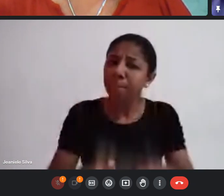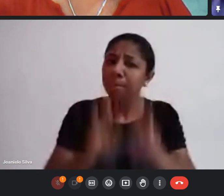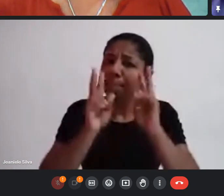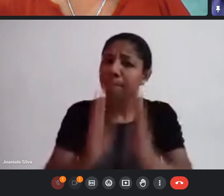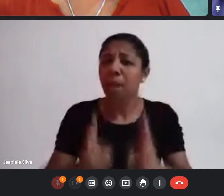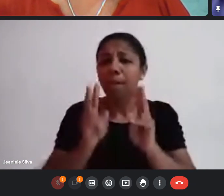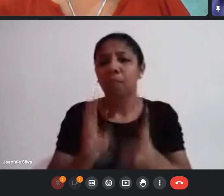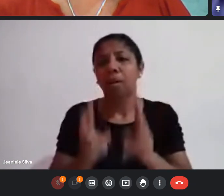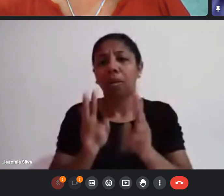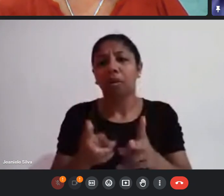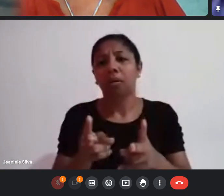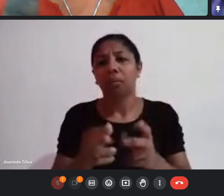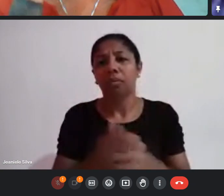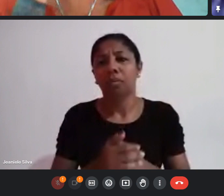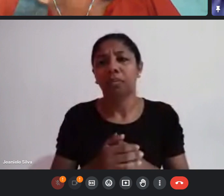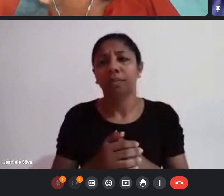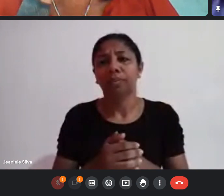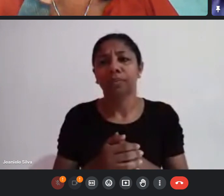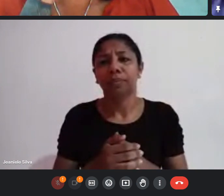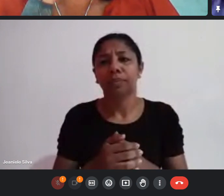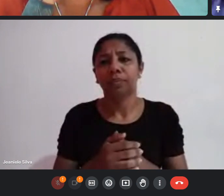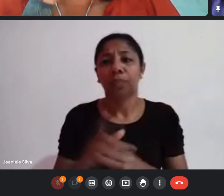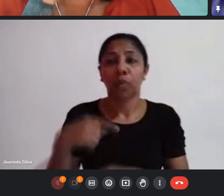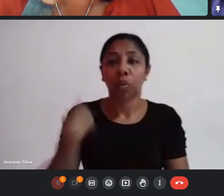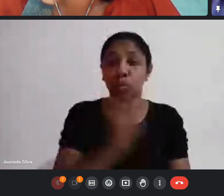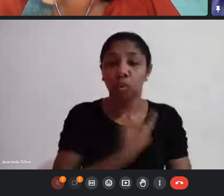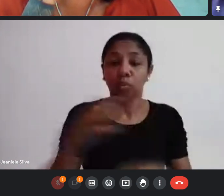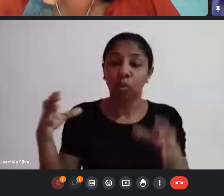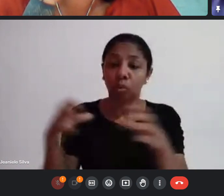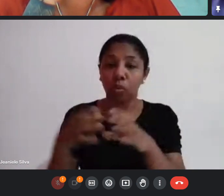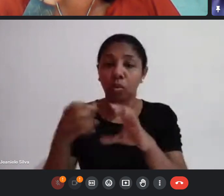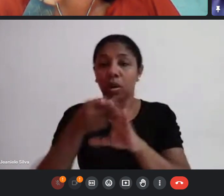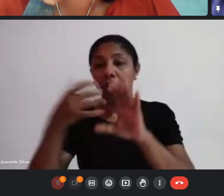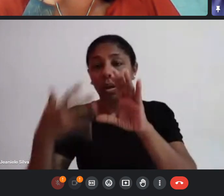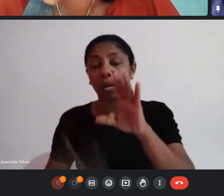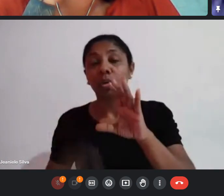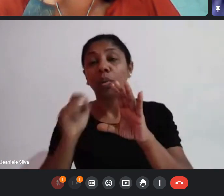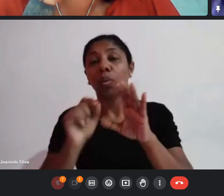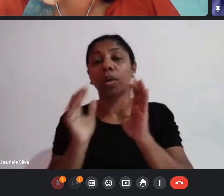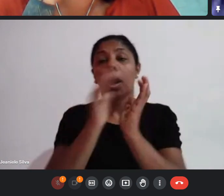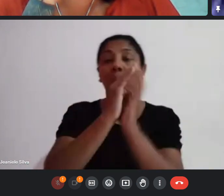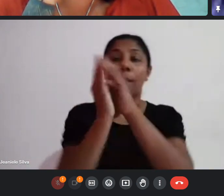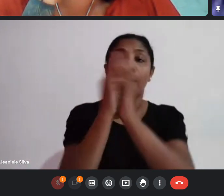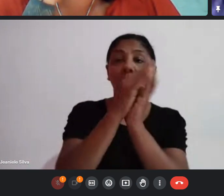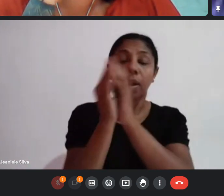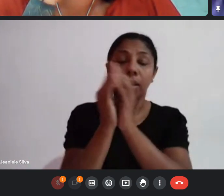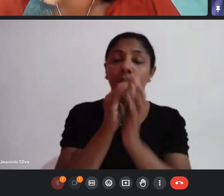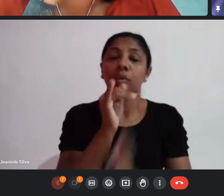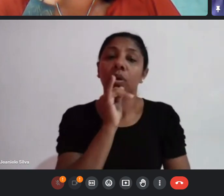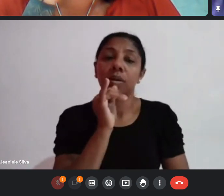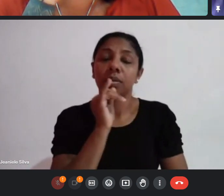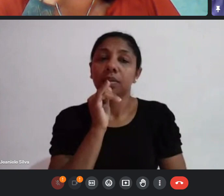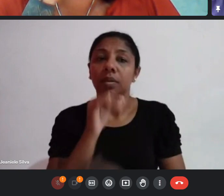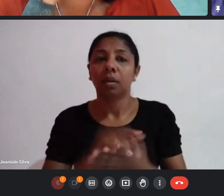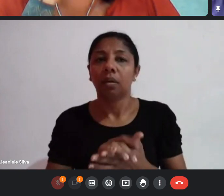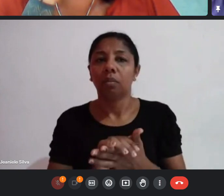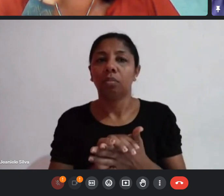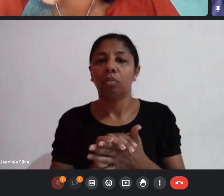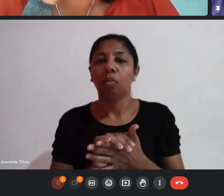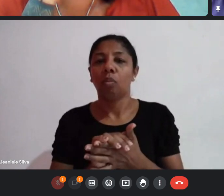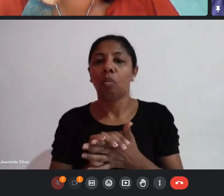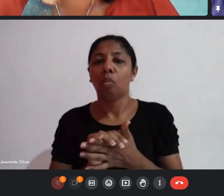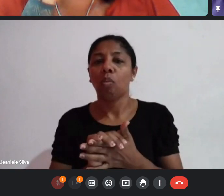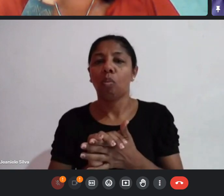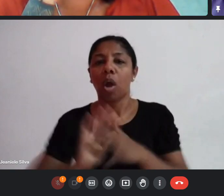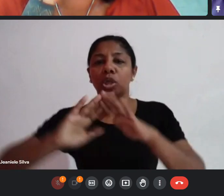guardar os nossos bonecos nós somos um bloco que caracteriza por bonecos gigantes por exemplo as escolas de samba os